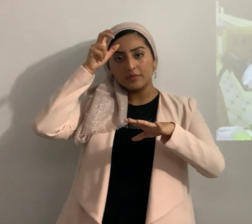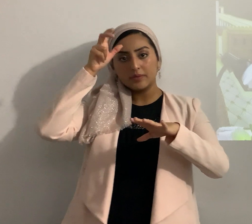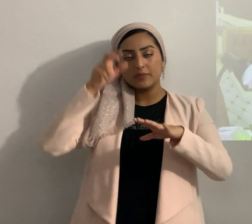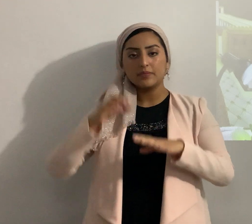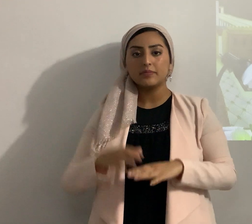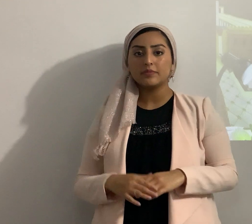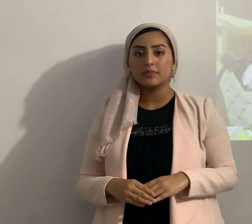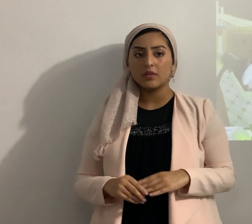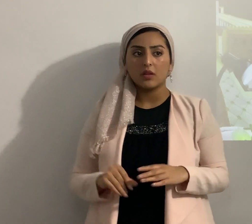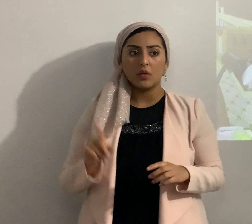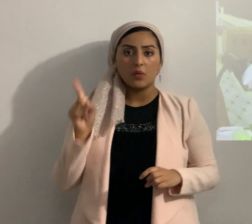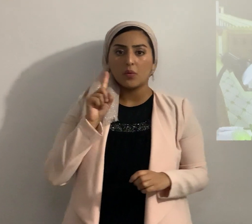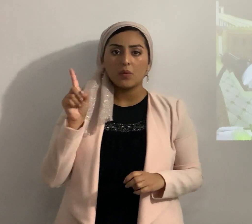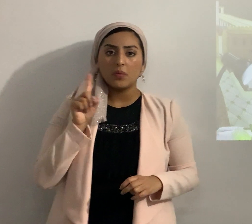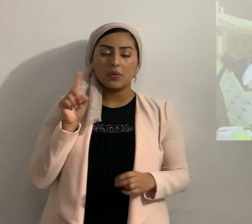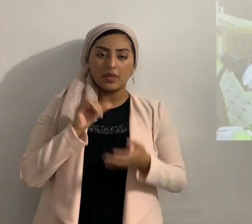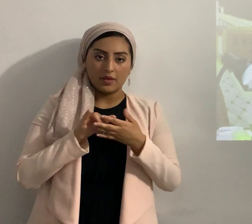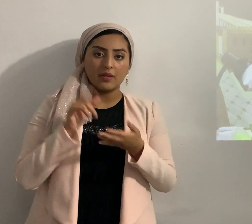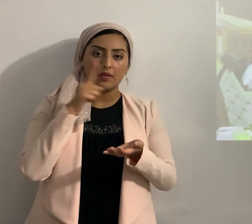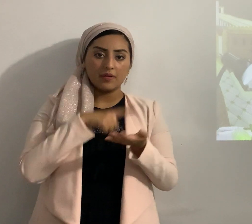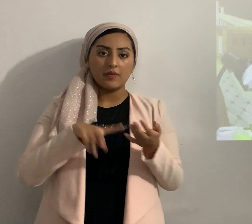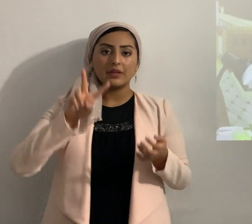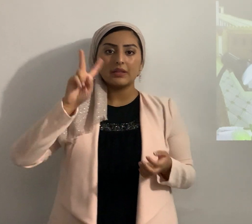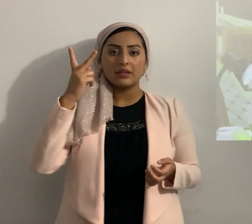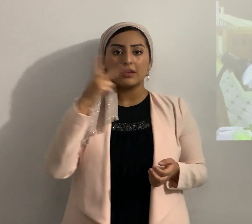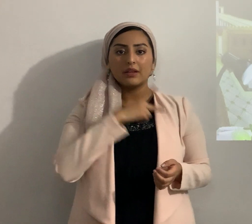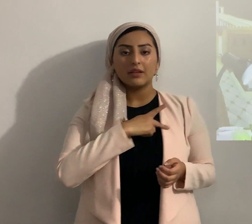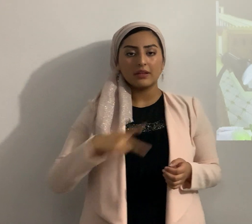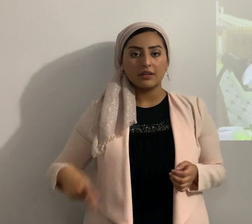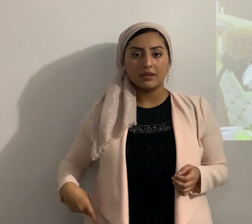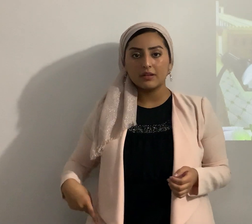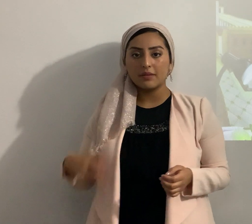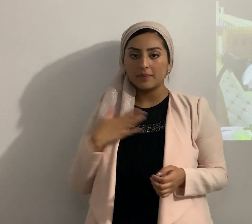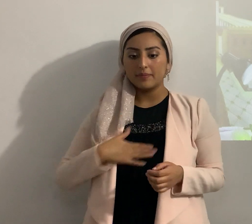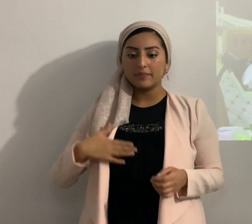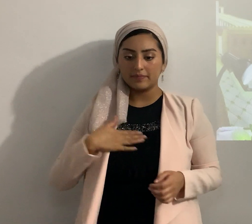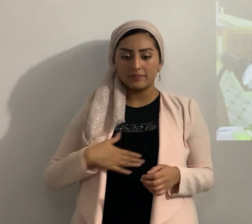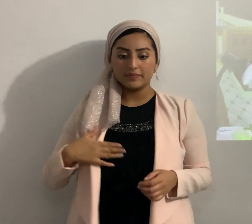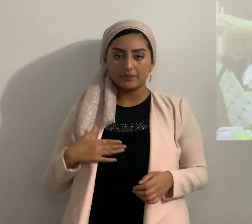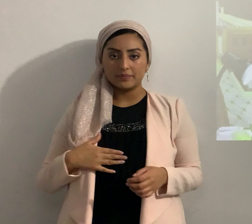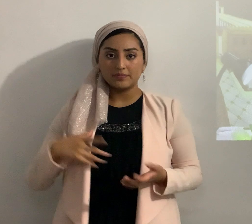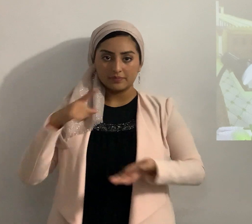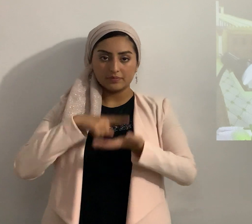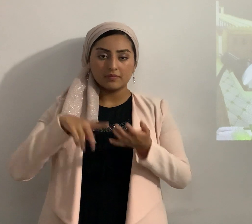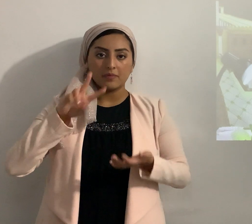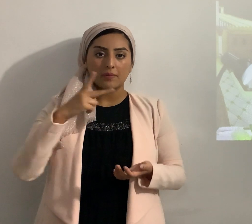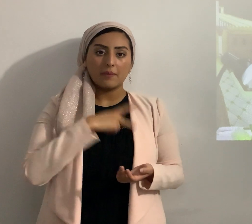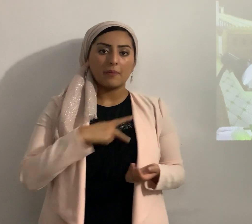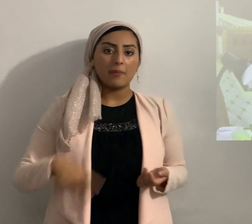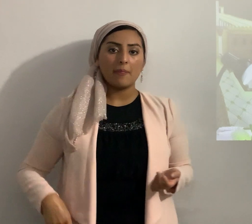¿dónde está eso Roe? vamos a Segunda de Reyes por favor vamos a Segunda de Reyes en el capítulo 23